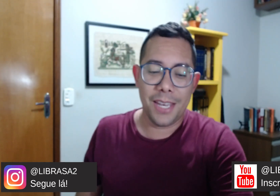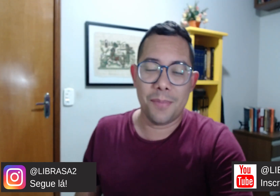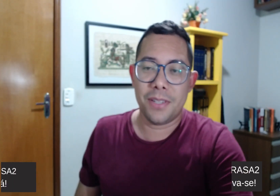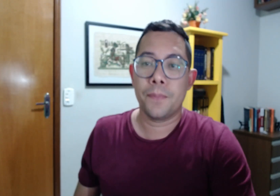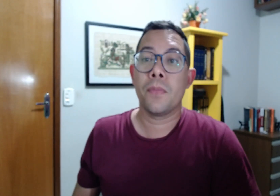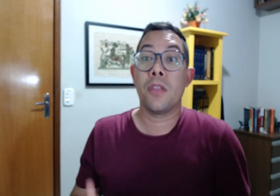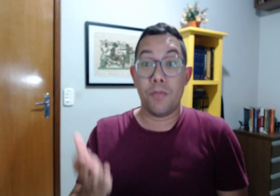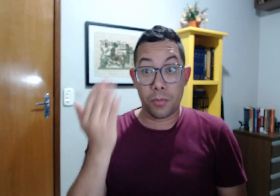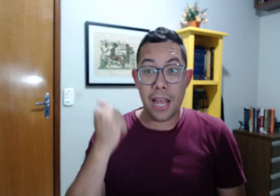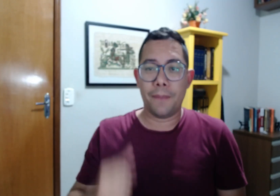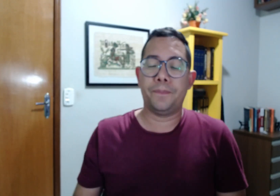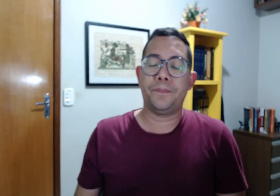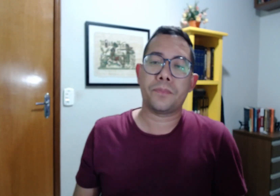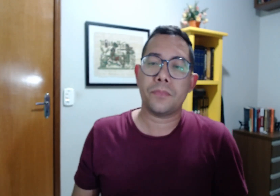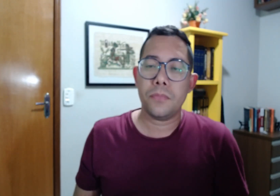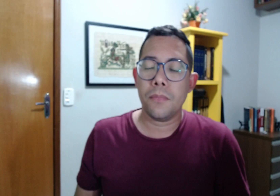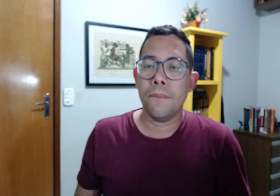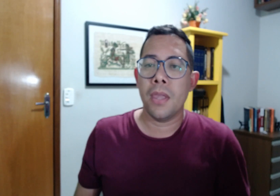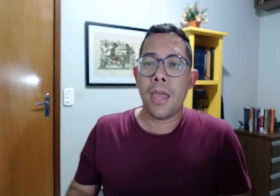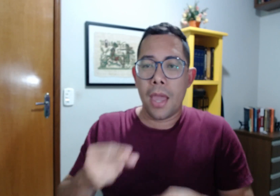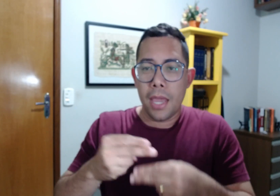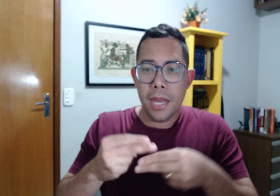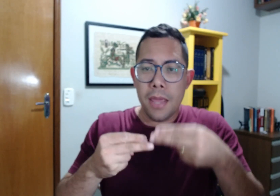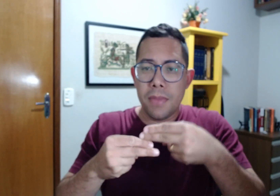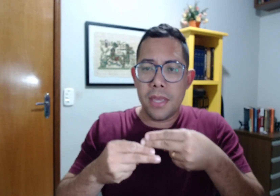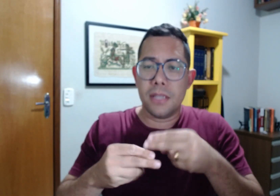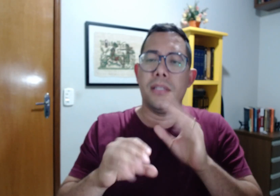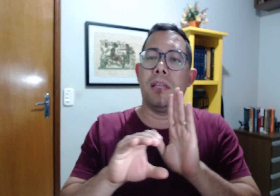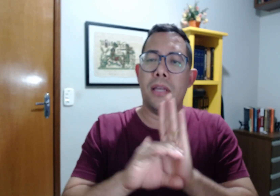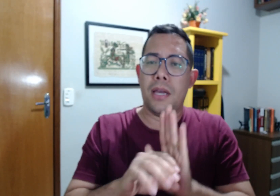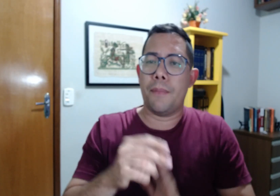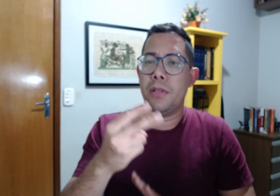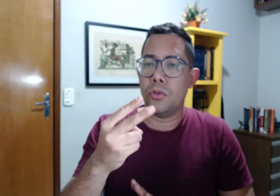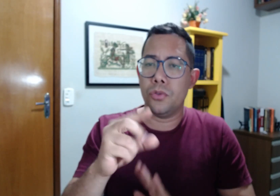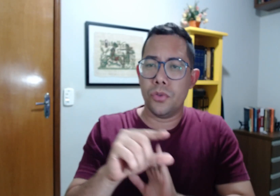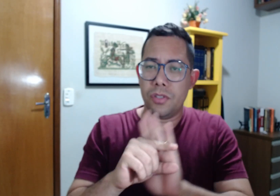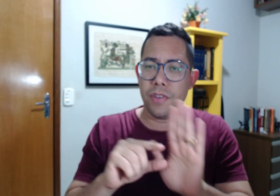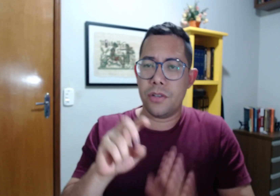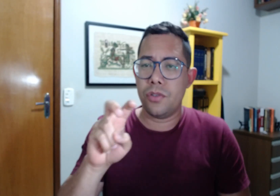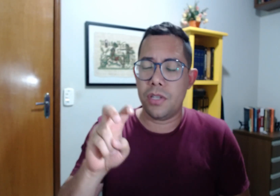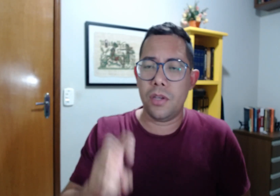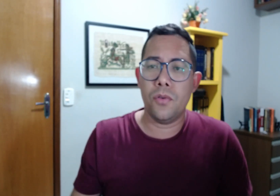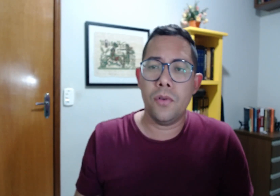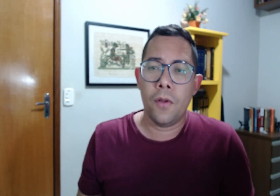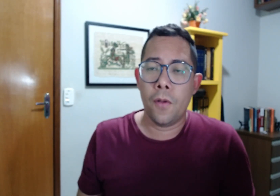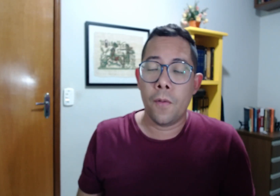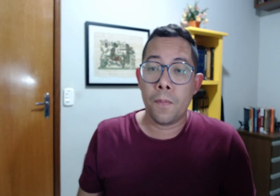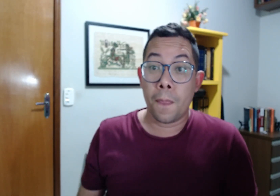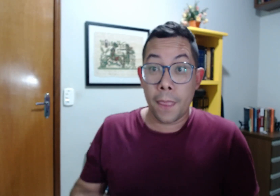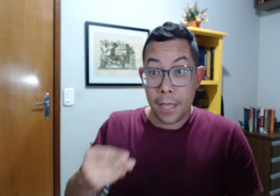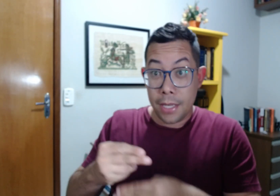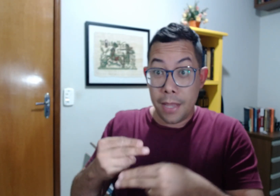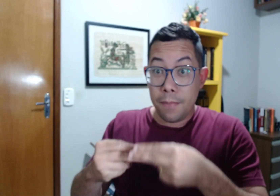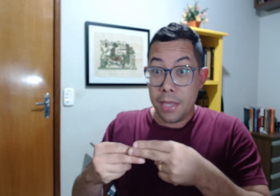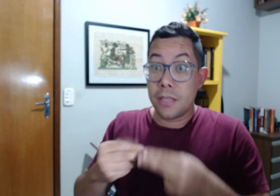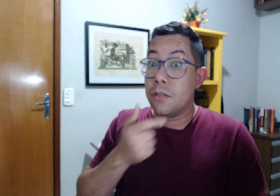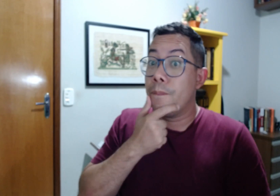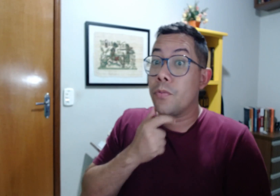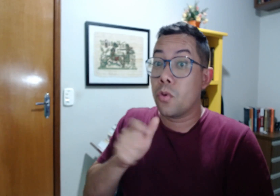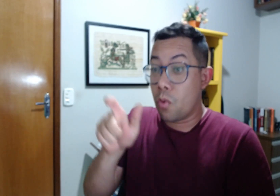Libras. Vamos lá? Em Neemias, capítulo 2, verso 5, Neemias, um